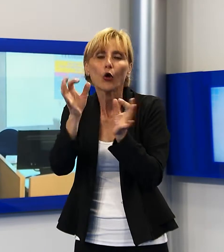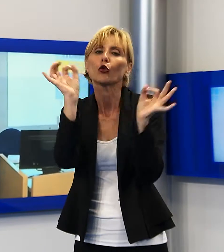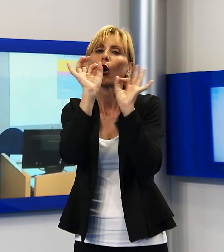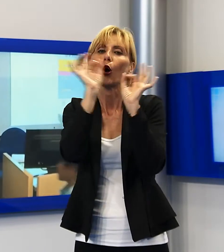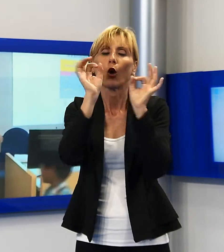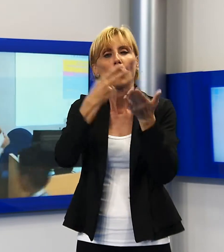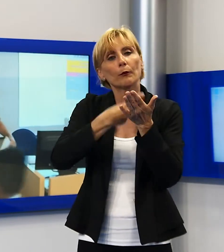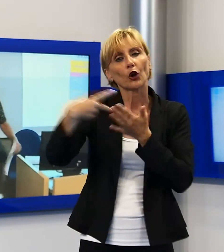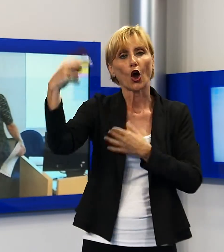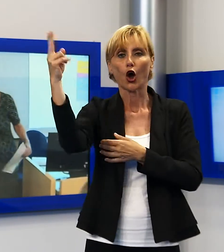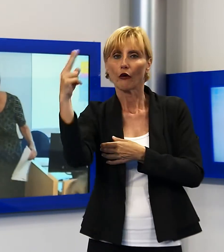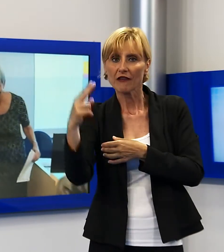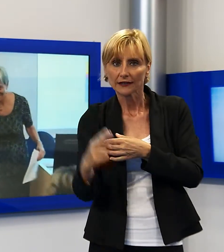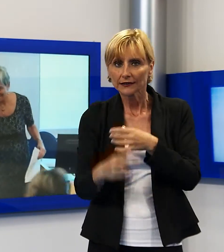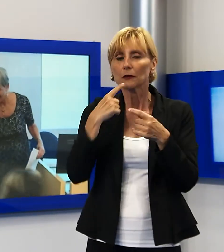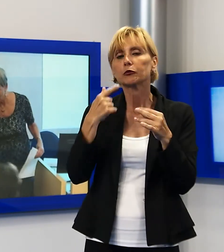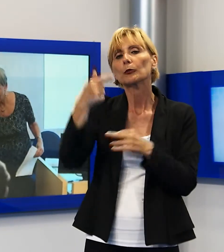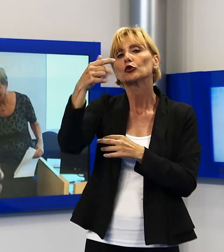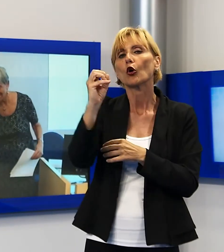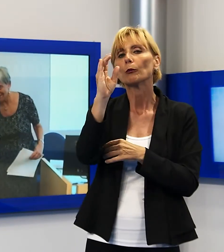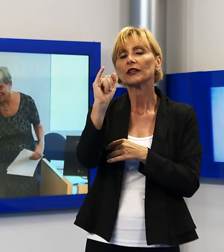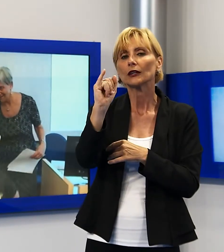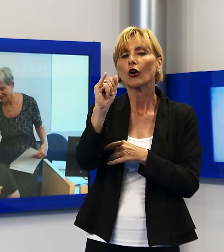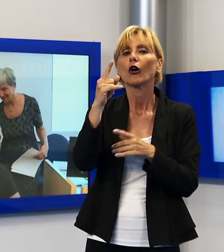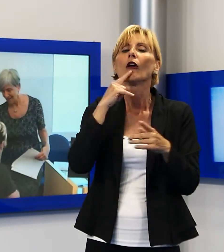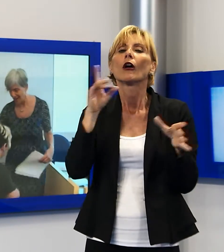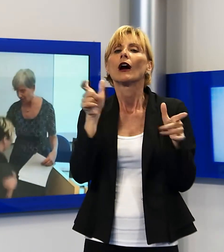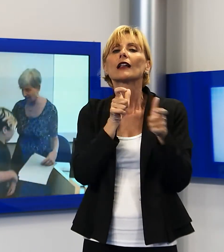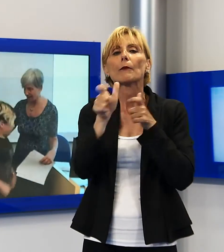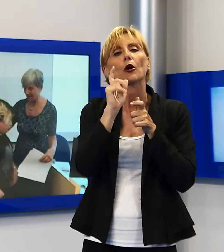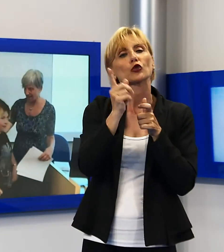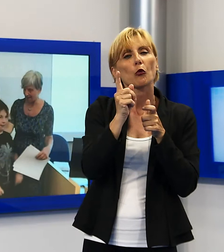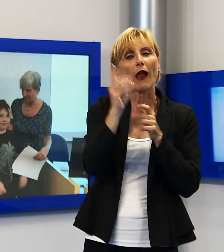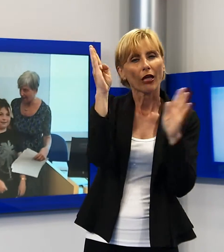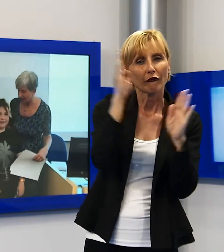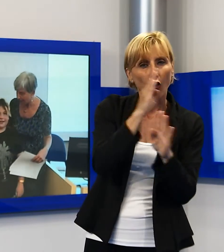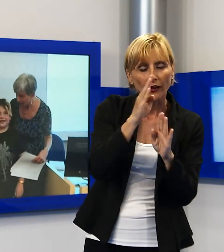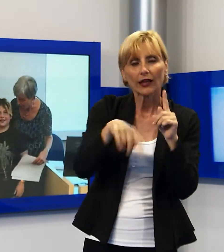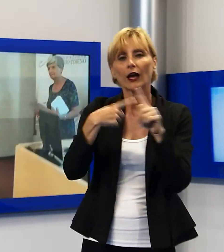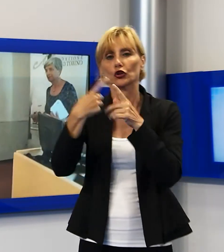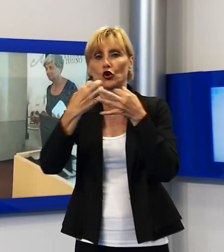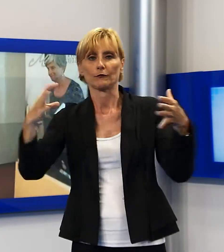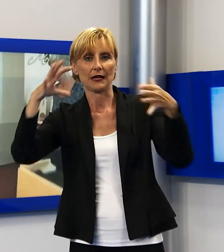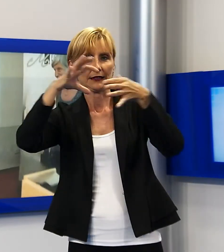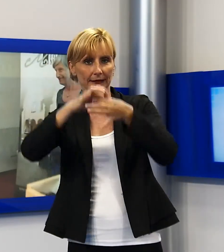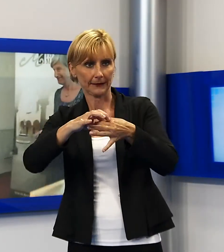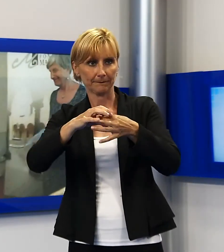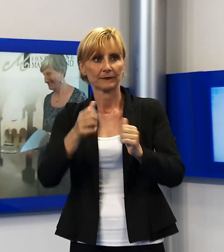su Mario Tobino e il rapporto tra follia e normalità. Tra gli alunni delle superiori il primo premio è andato a Lisa Paoli del